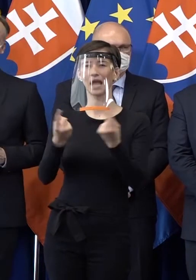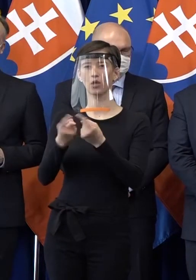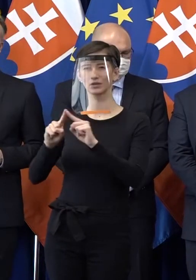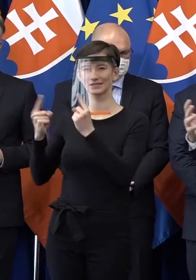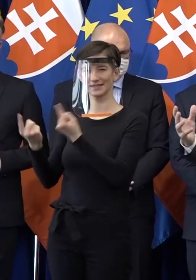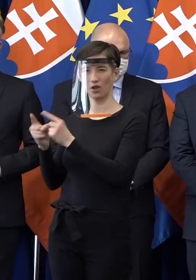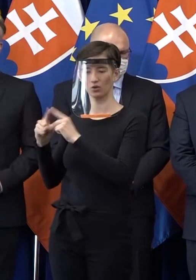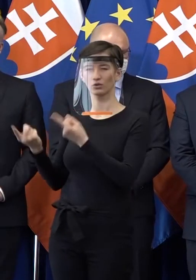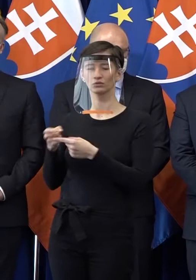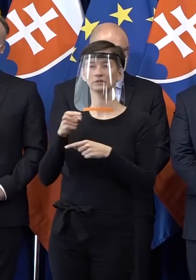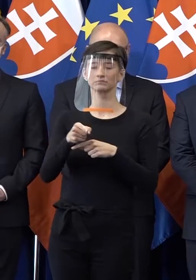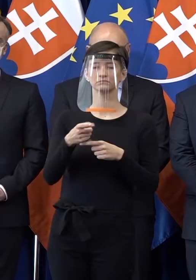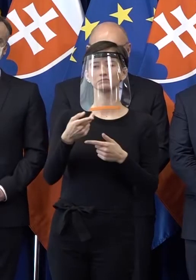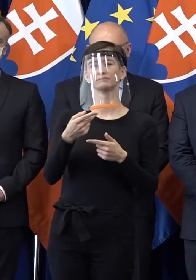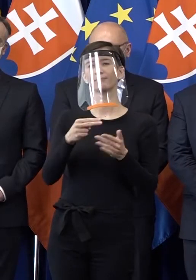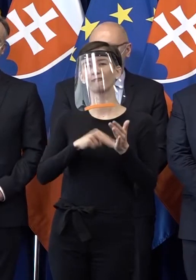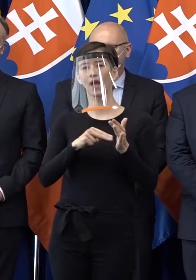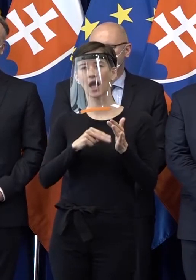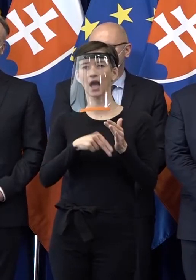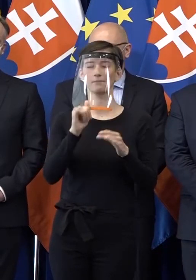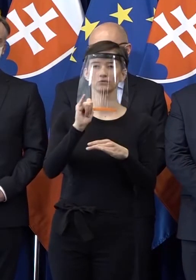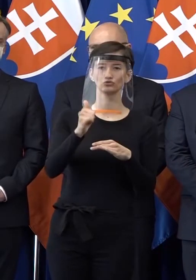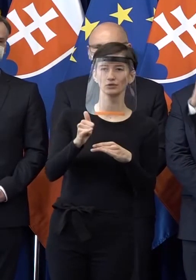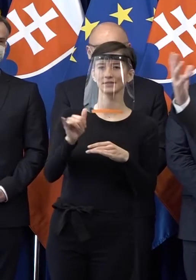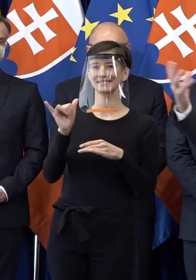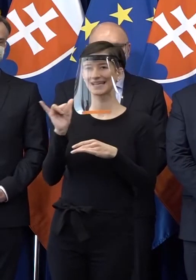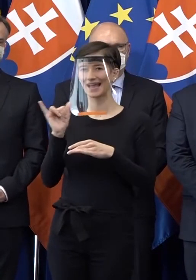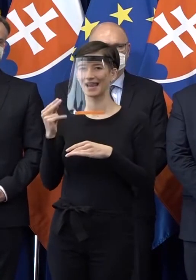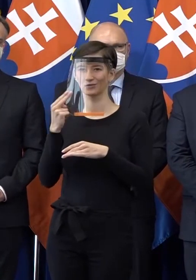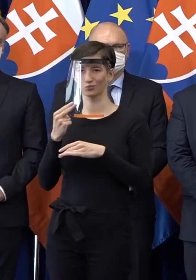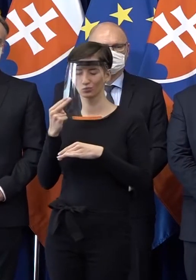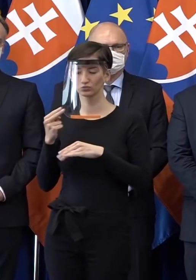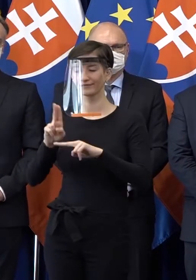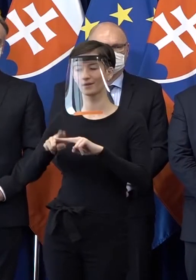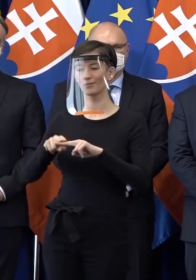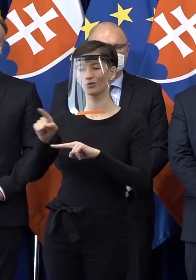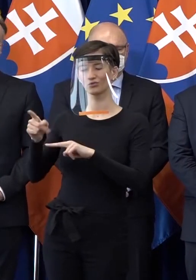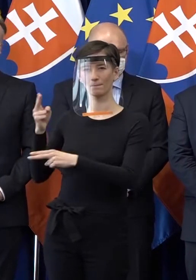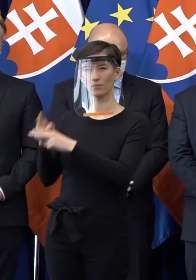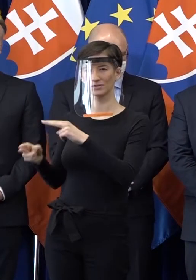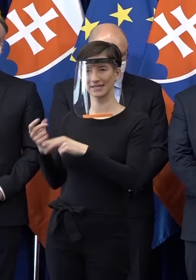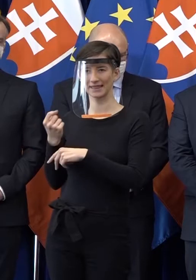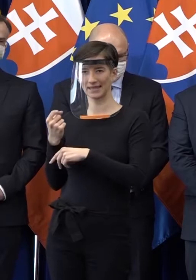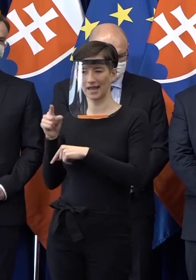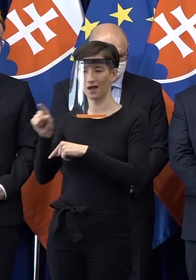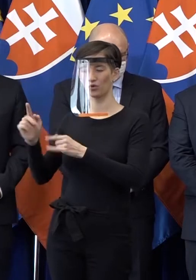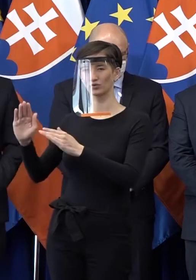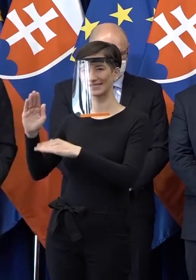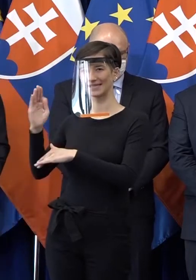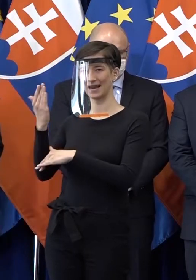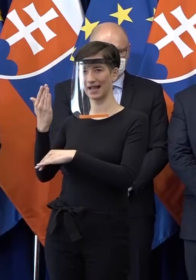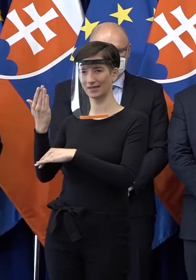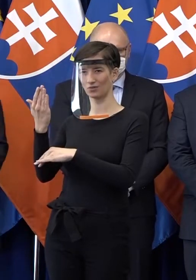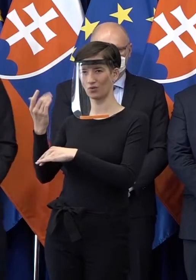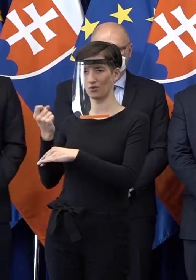žltý, zelený, rúžový a podobné. A tie saloníky, a potom je tam zrkadlová sien na konci. V tom bežnom živote, ktoré tu predošli